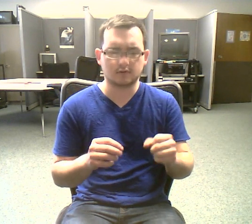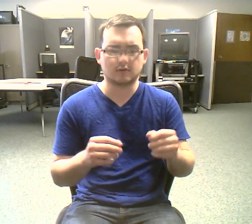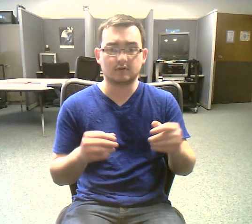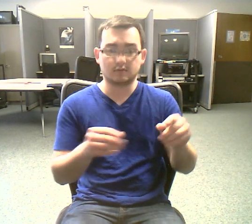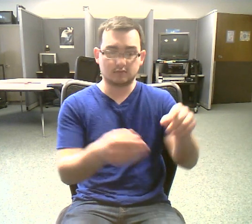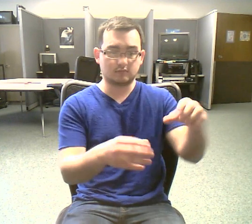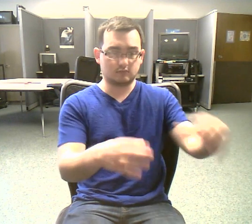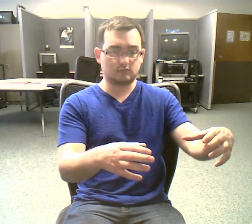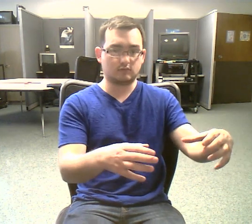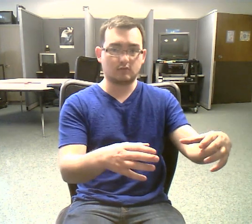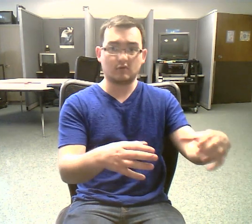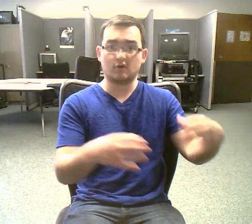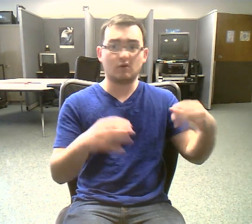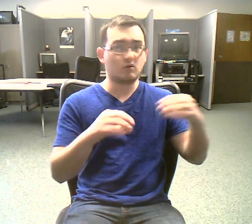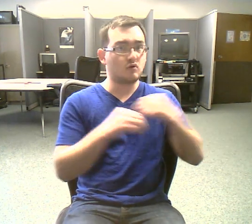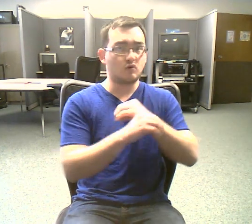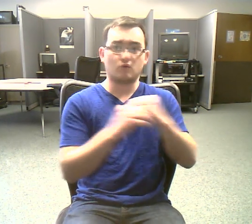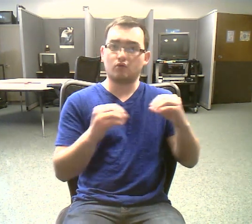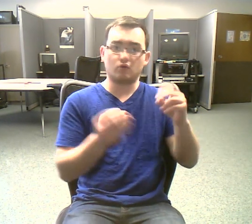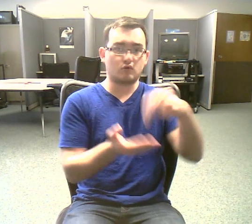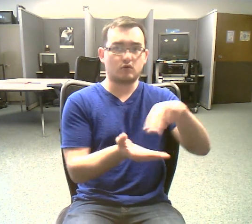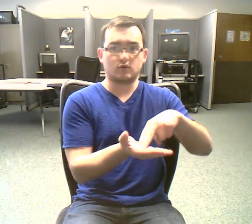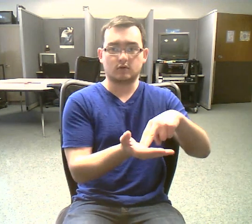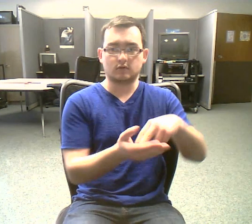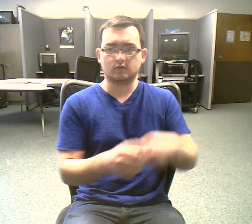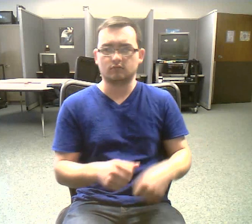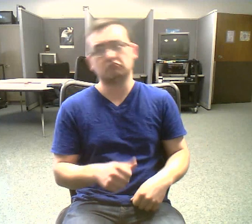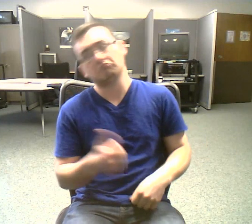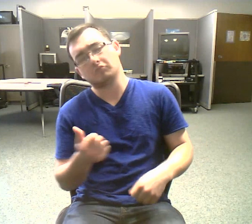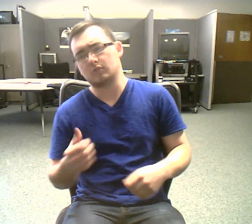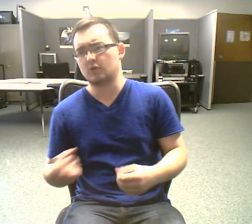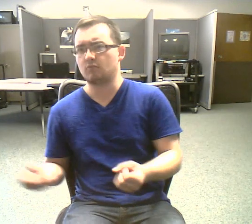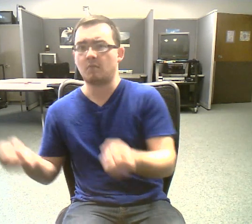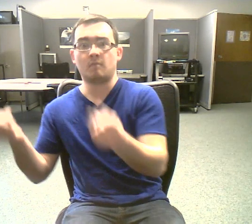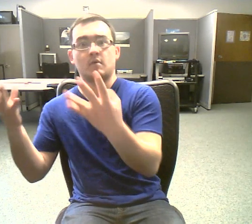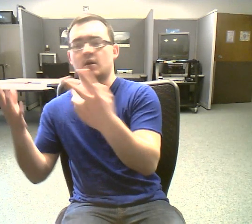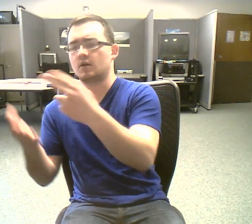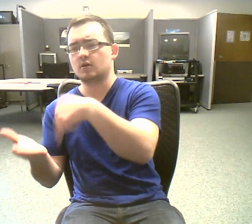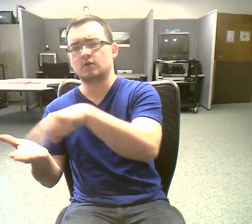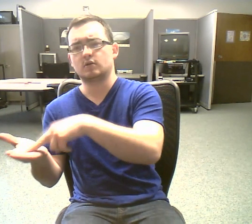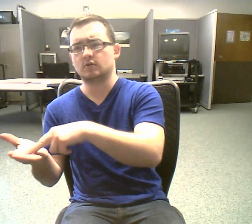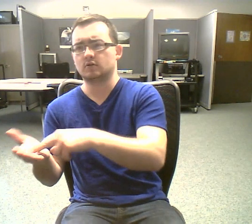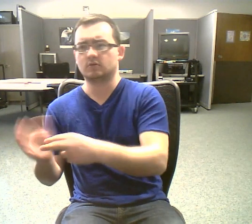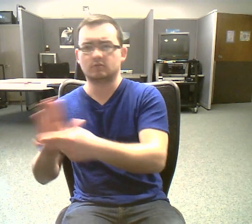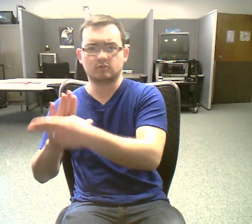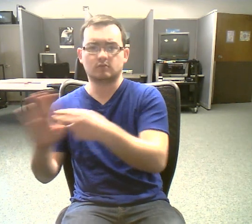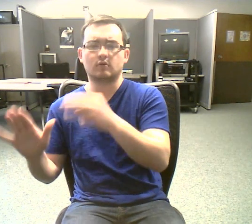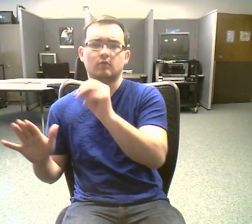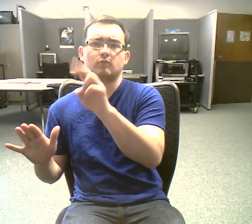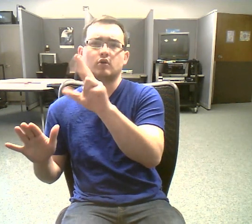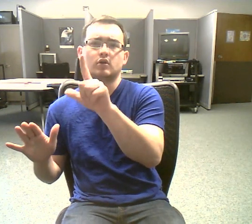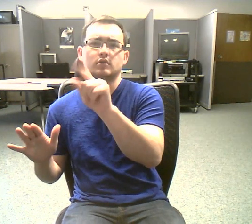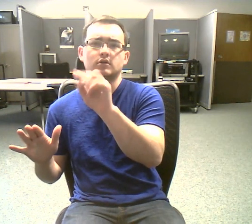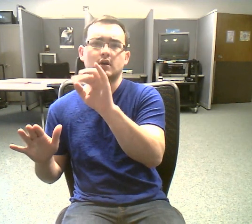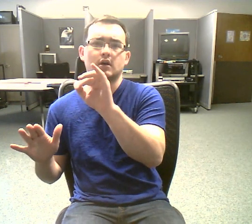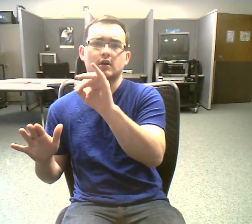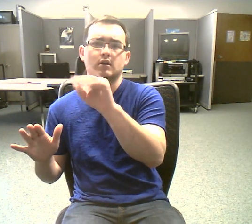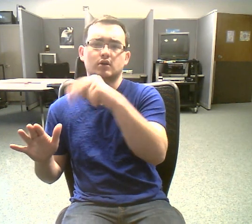other cells that have hundreds of nuclei. They're called multinucleated. The thing that they all have in common is that they are the